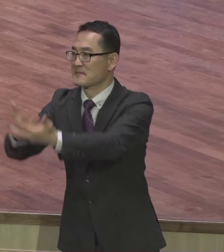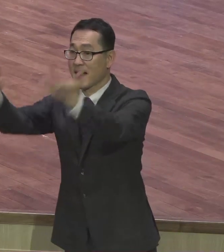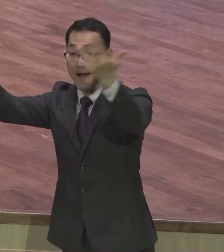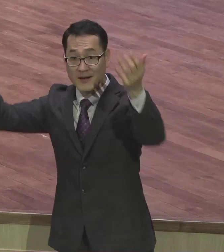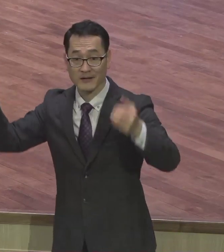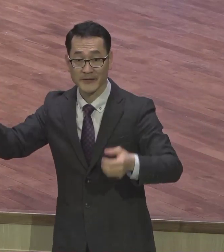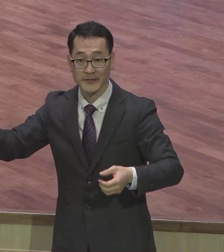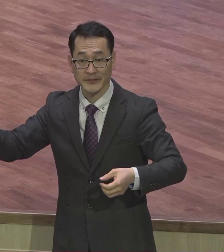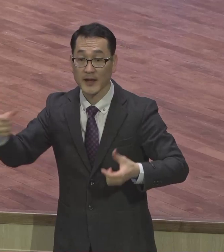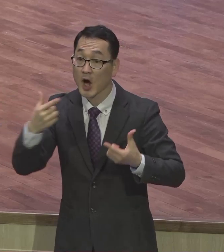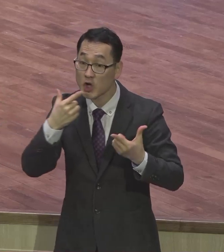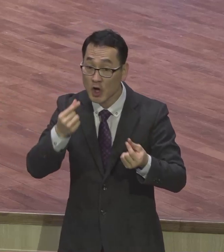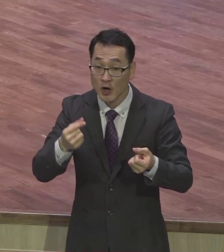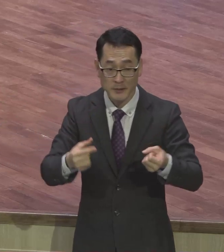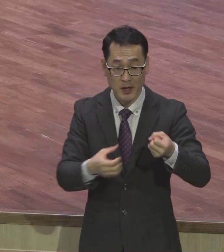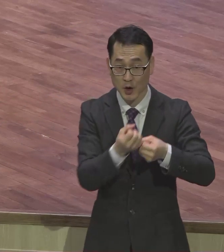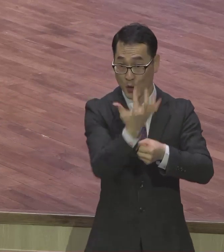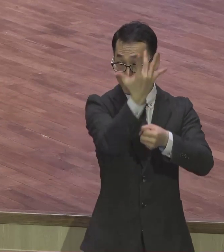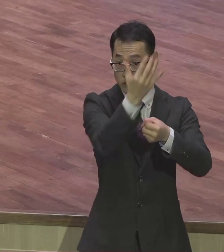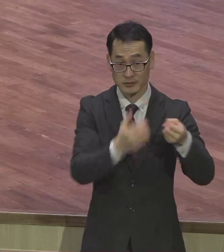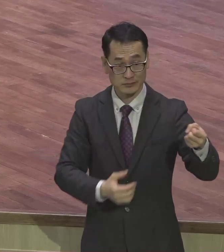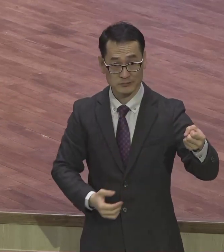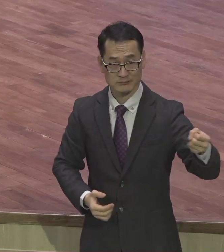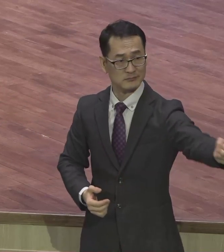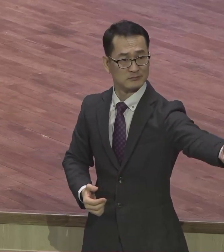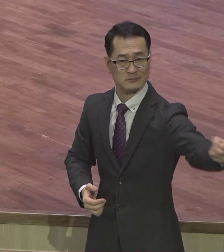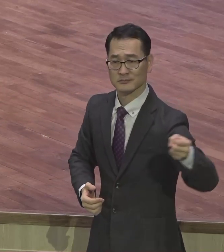햇불을 움켜잡고 앞으로 내미는 동작 그러니까